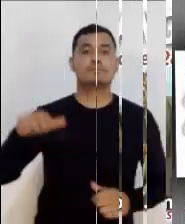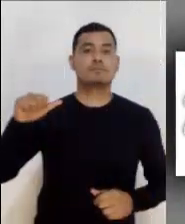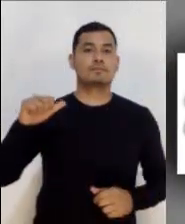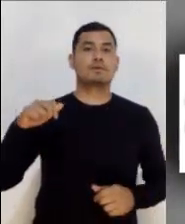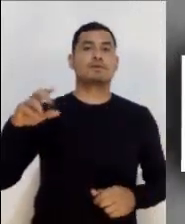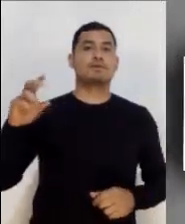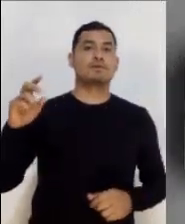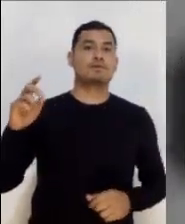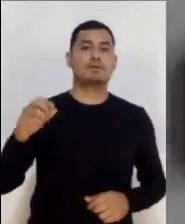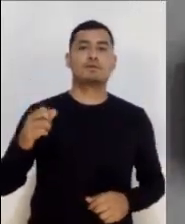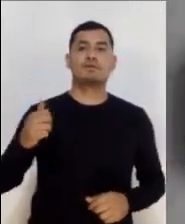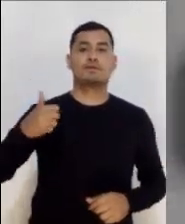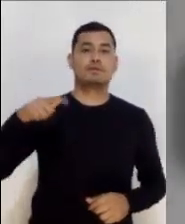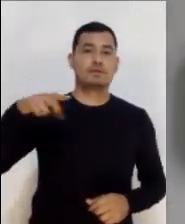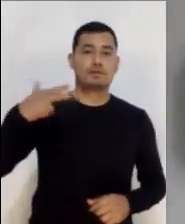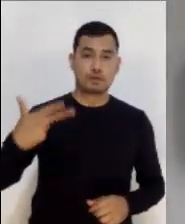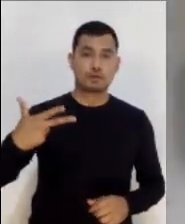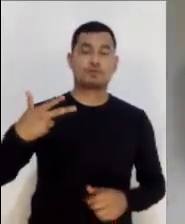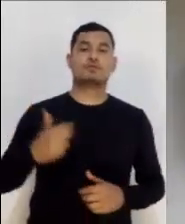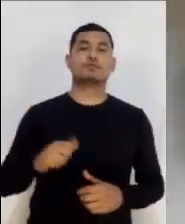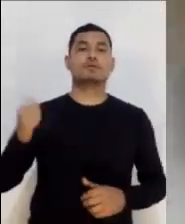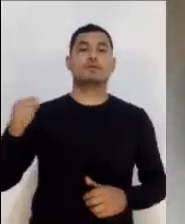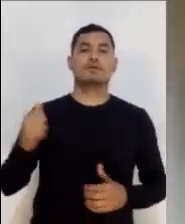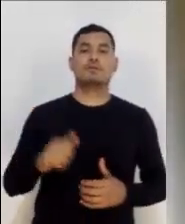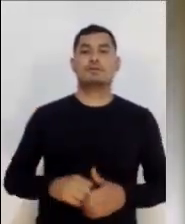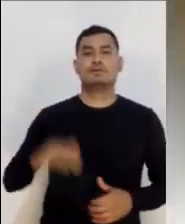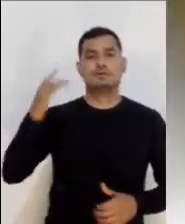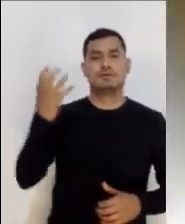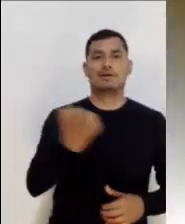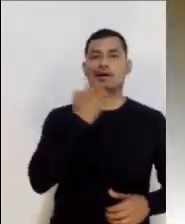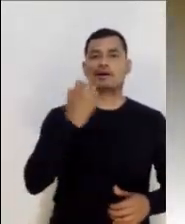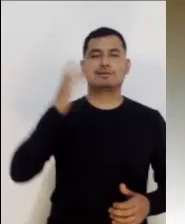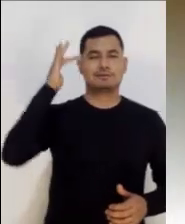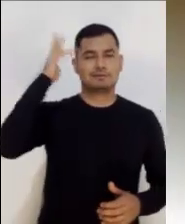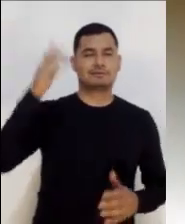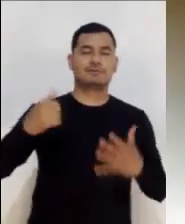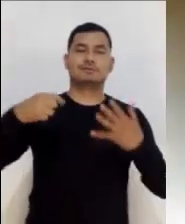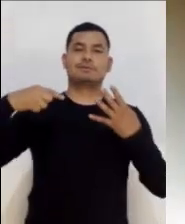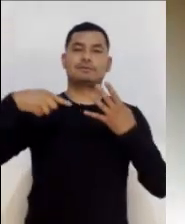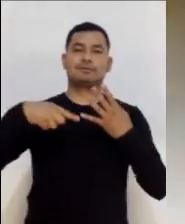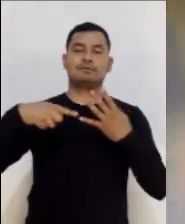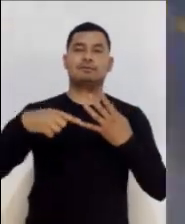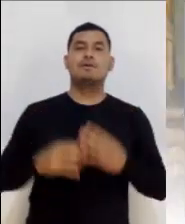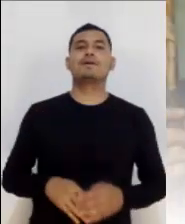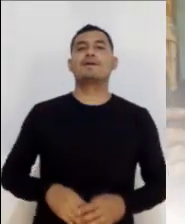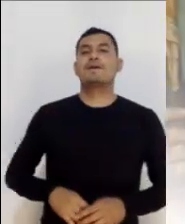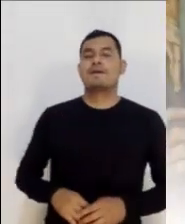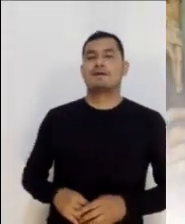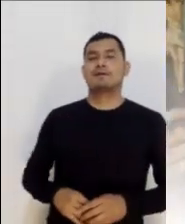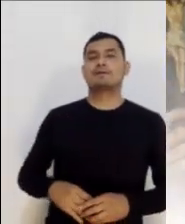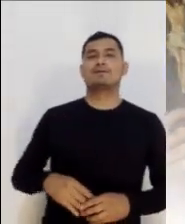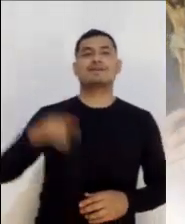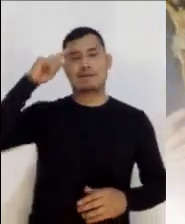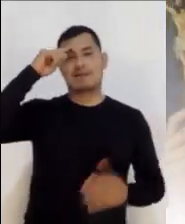28 de abril, hoy recordamos a San Pedro Chanel y a San Luis María Grignón de